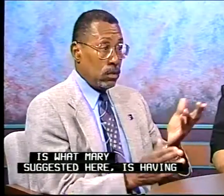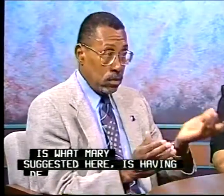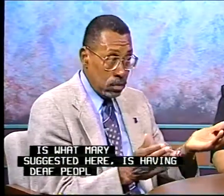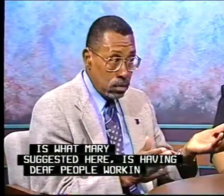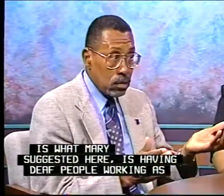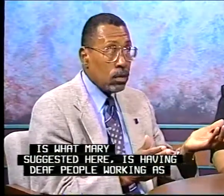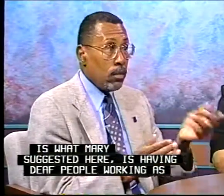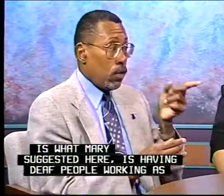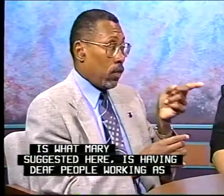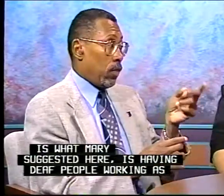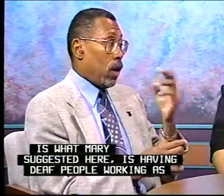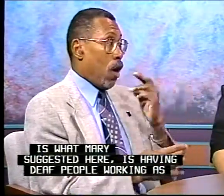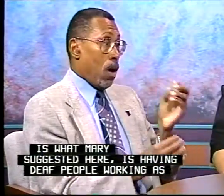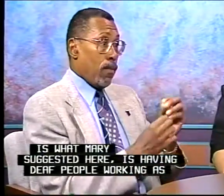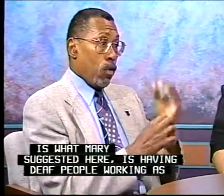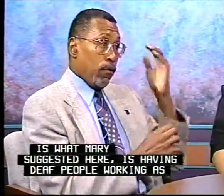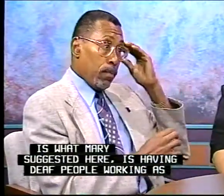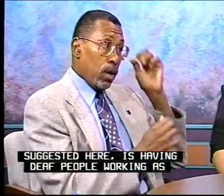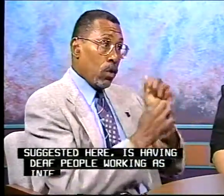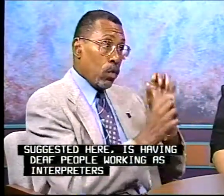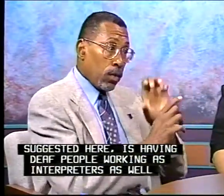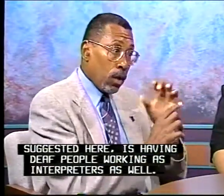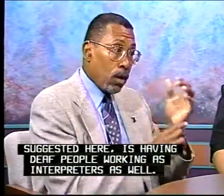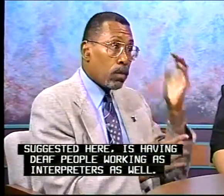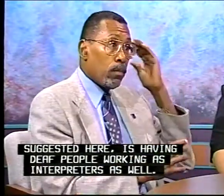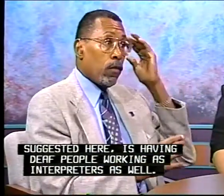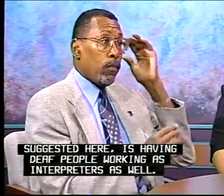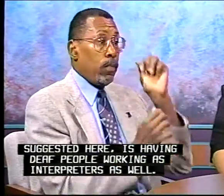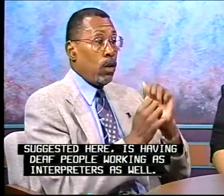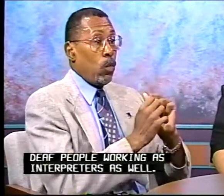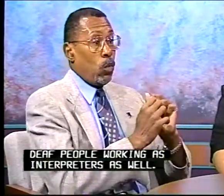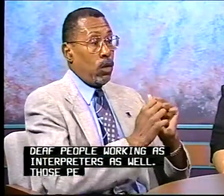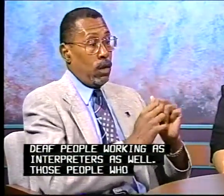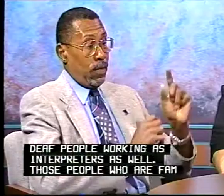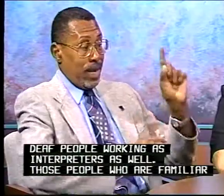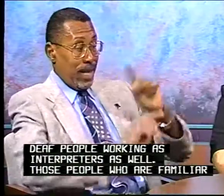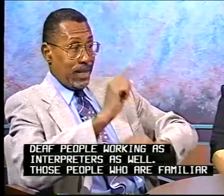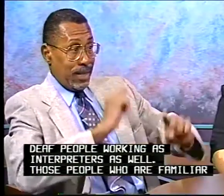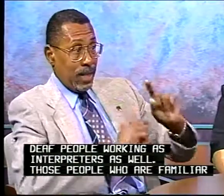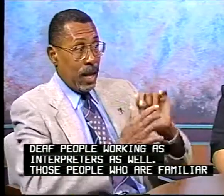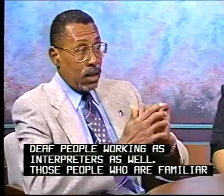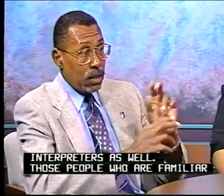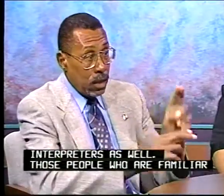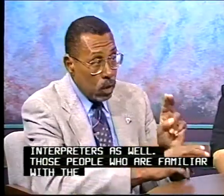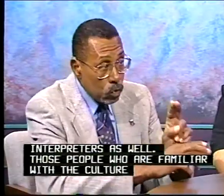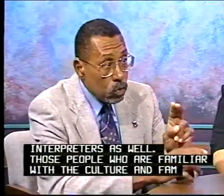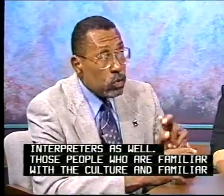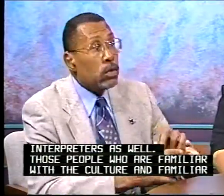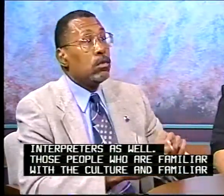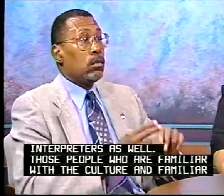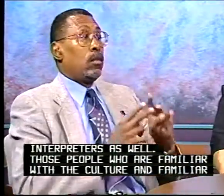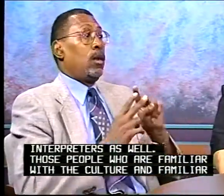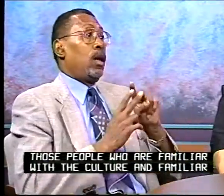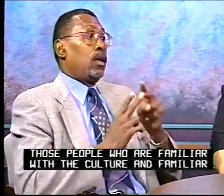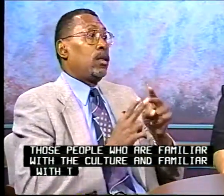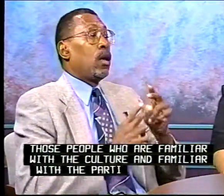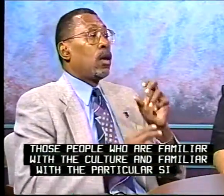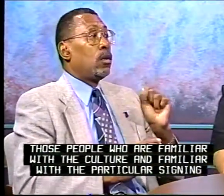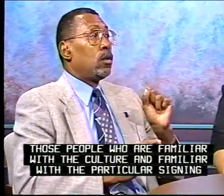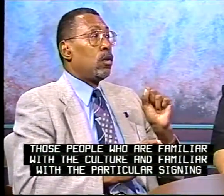people working as interpreters as well. Those people who are familiar with the culture and familiar with the particular signing usage